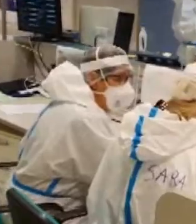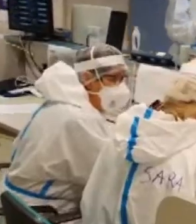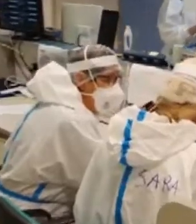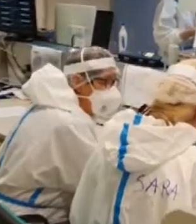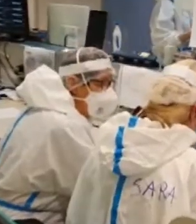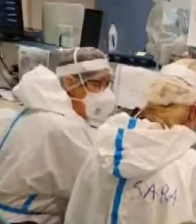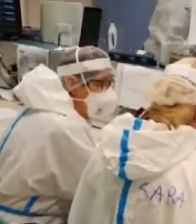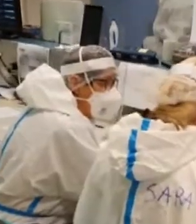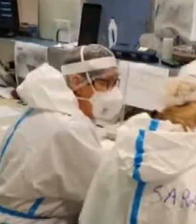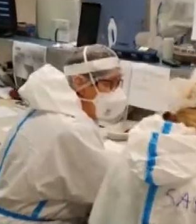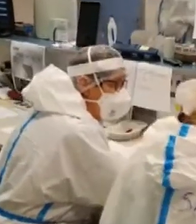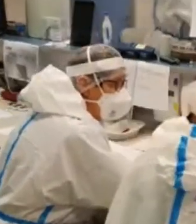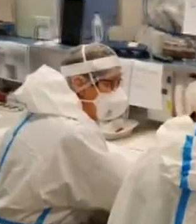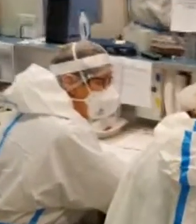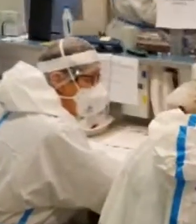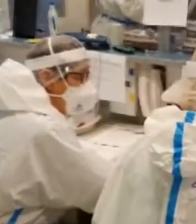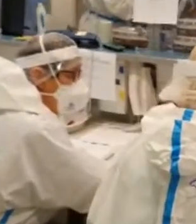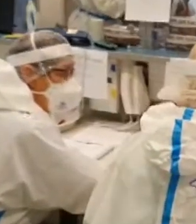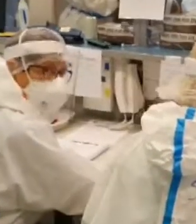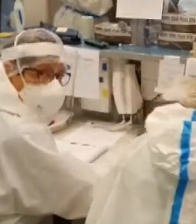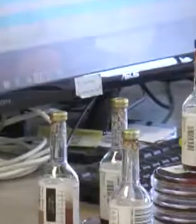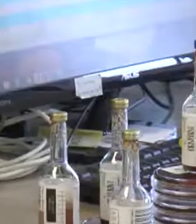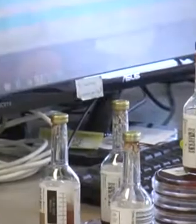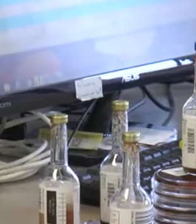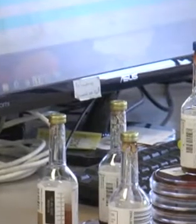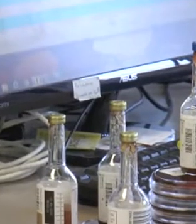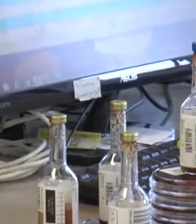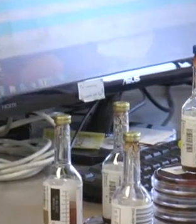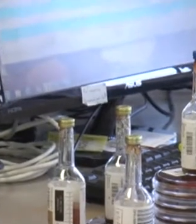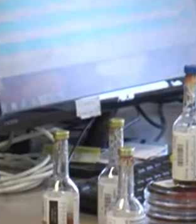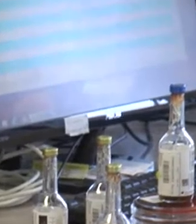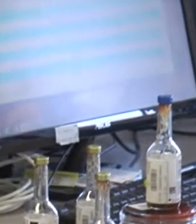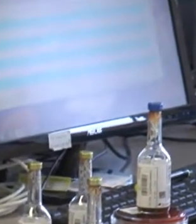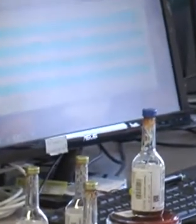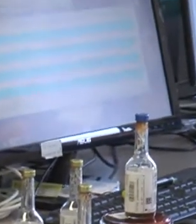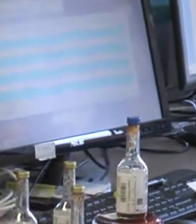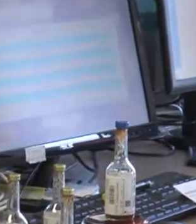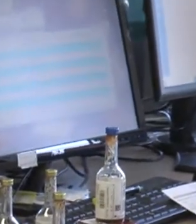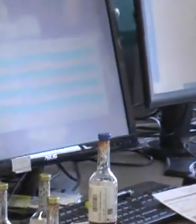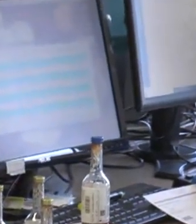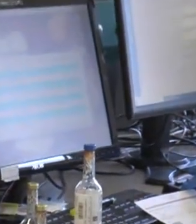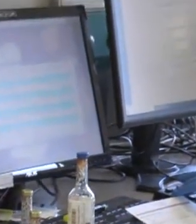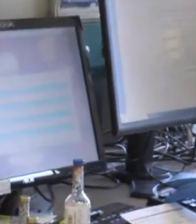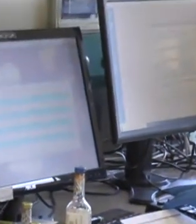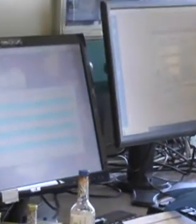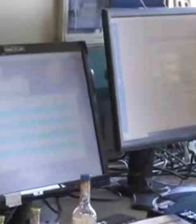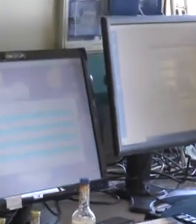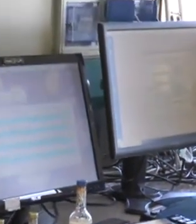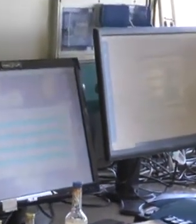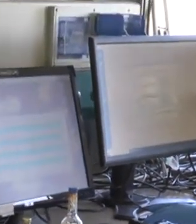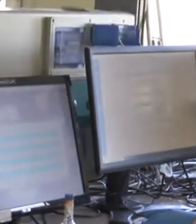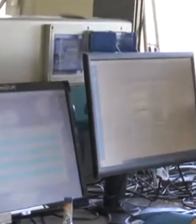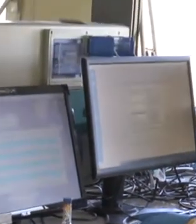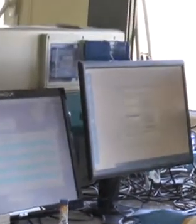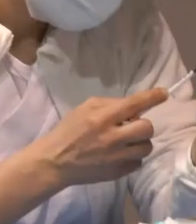Sul fronte della lotta al covid la Regione Veneto vuole portare avanti uno screening tra gli anziani per verificare la loro situazione, capire quanti